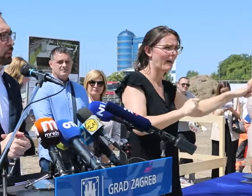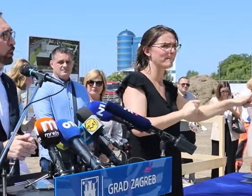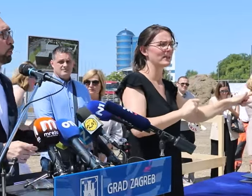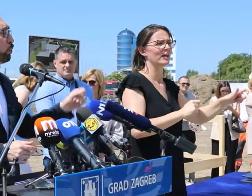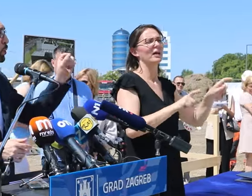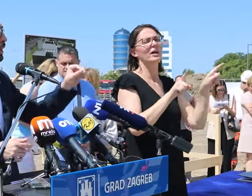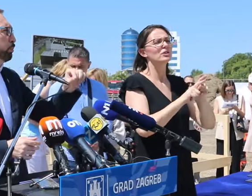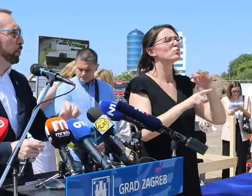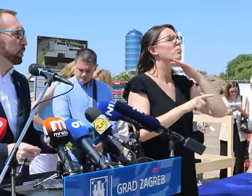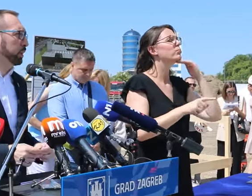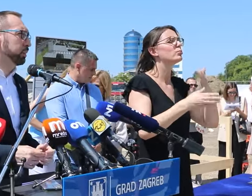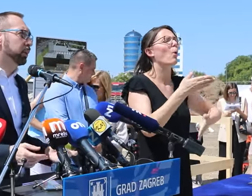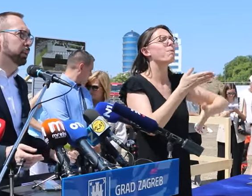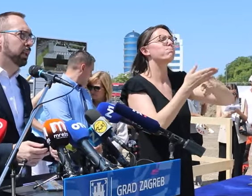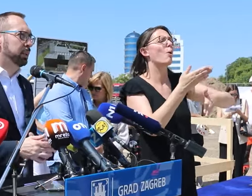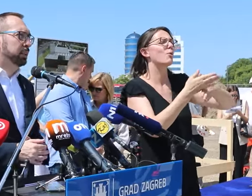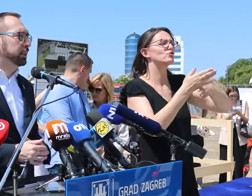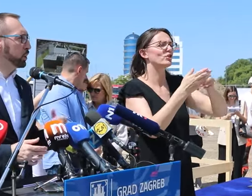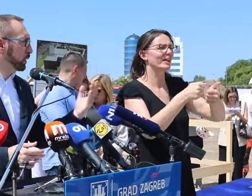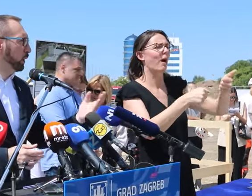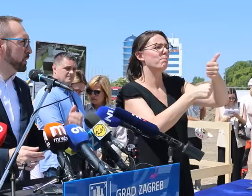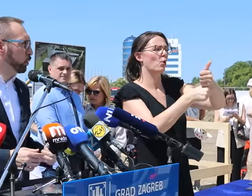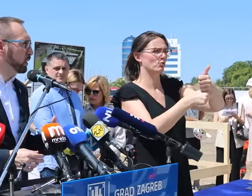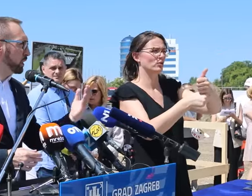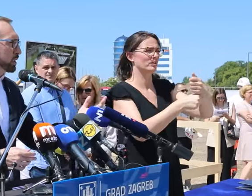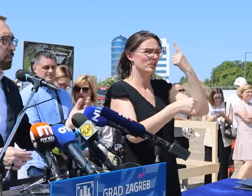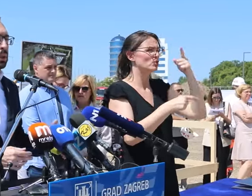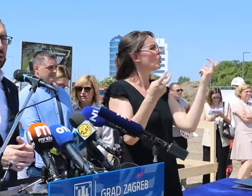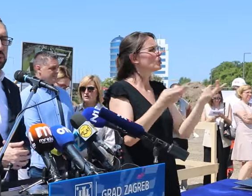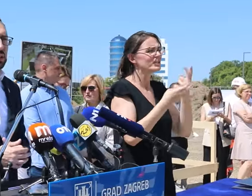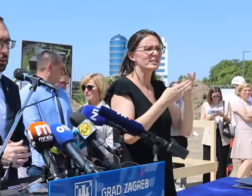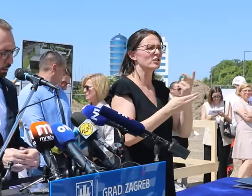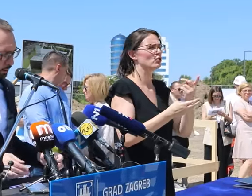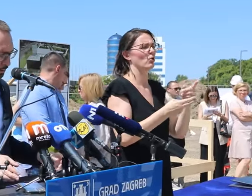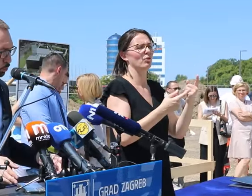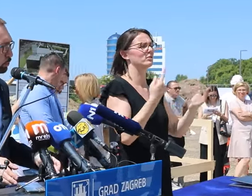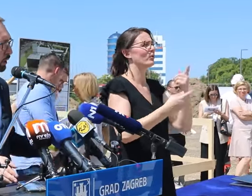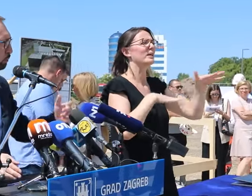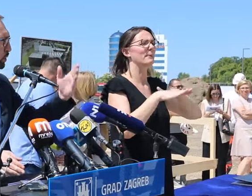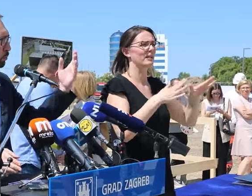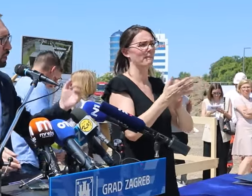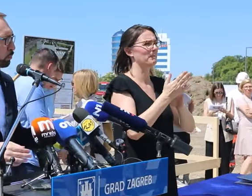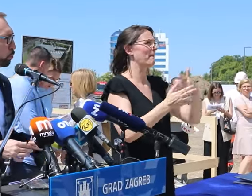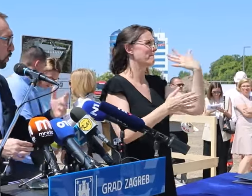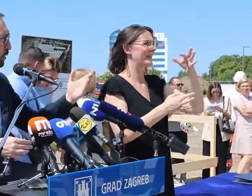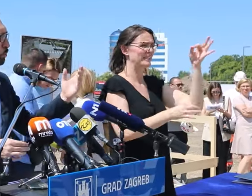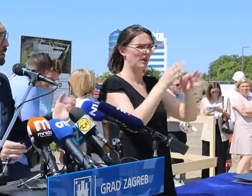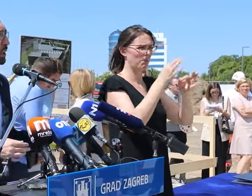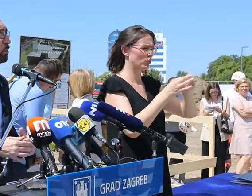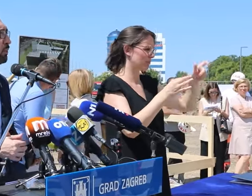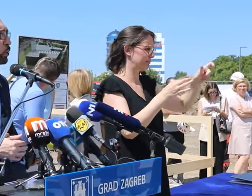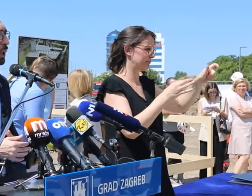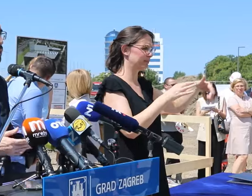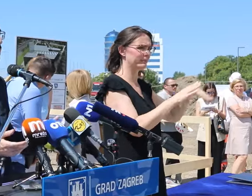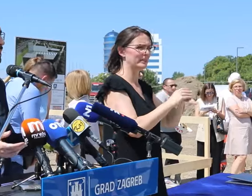i većina pomoćnika pročenika. Tako da, slična situacija i u ministarstvima gdje je 50 službenika možda u prosjeku